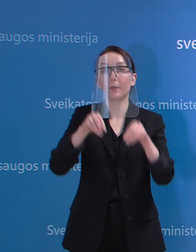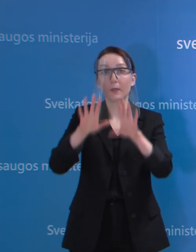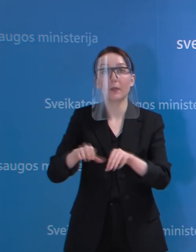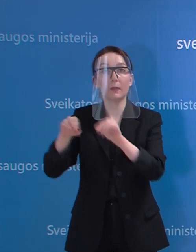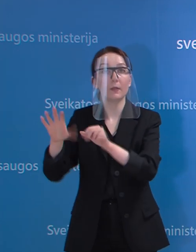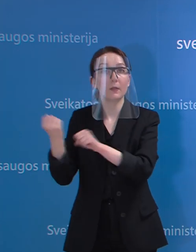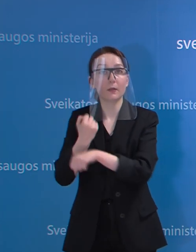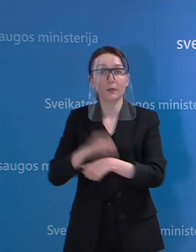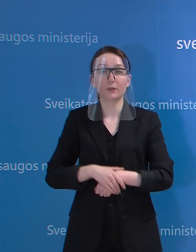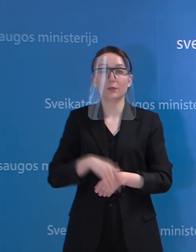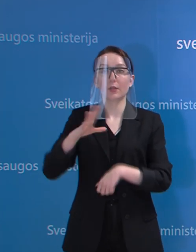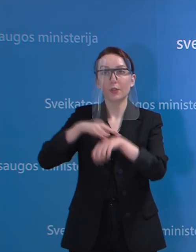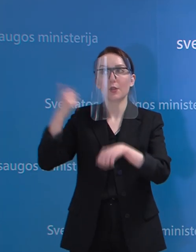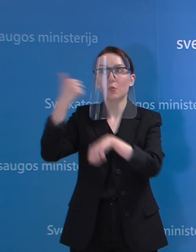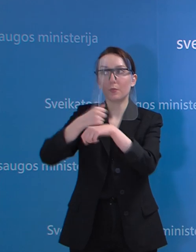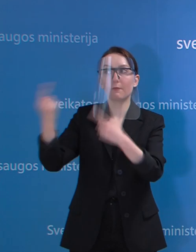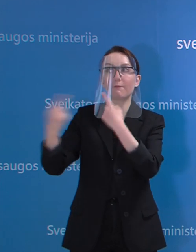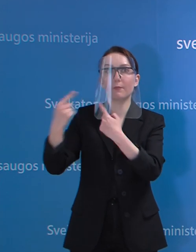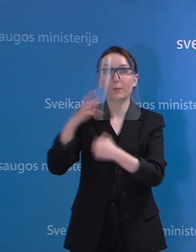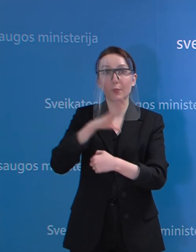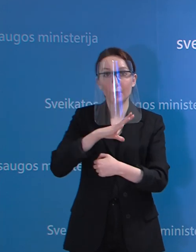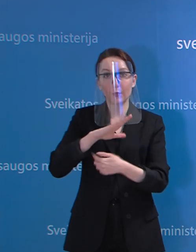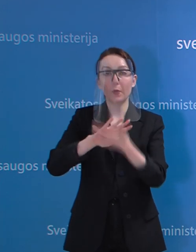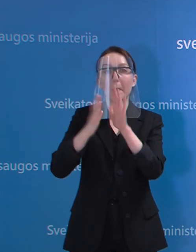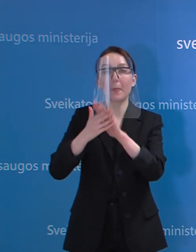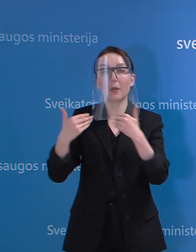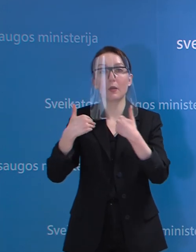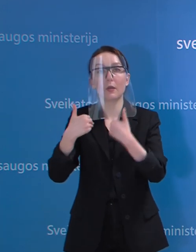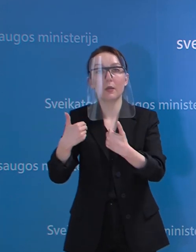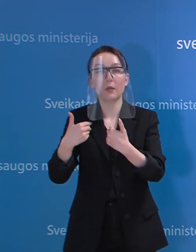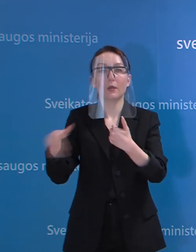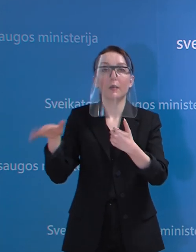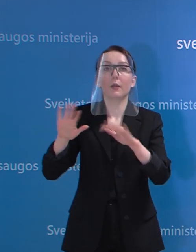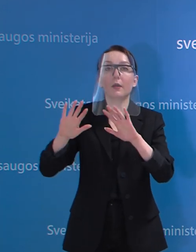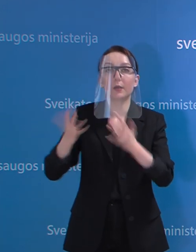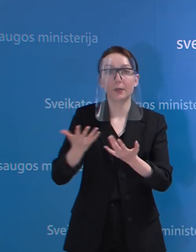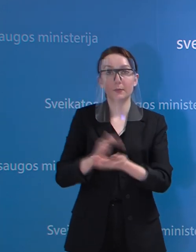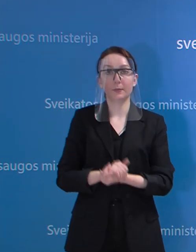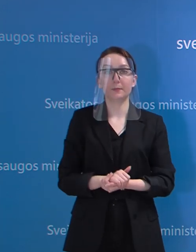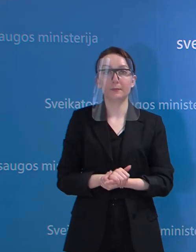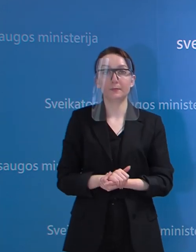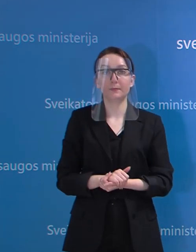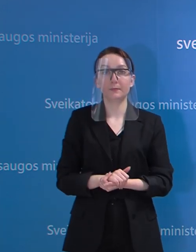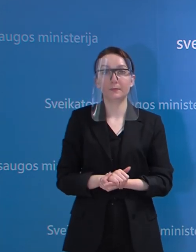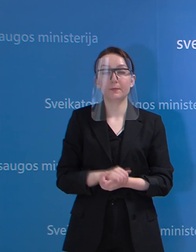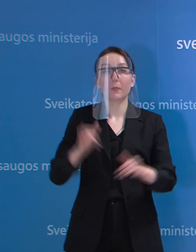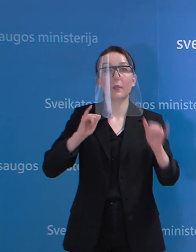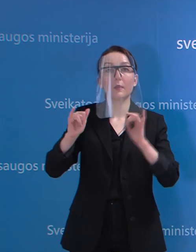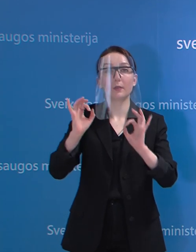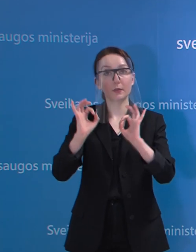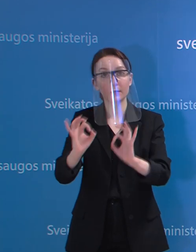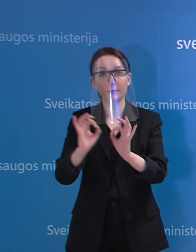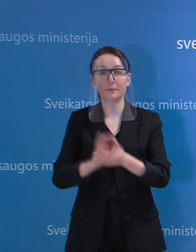su Seimo pirmininku ir parengsim rekomendacijas, kaip vis tik tai reikėtų elgtis